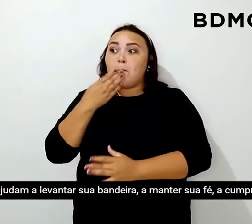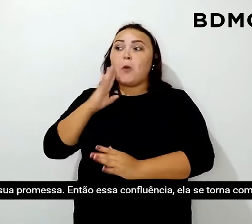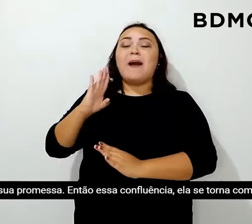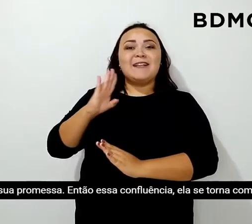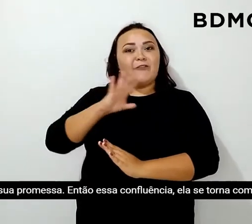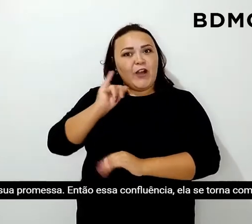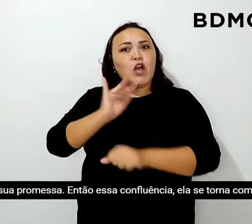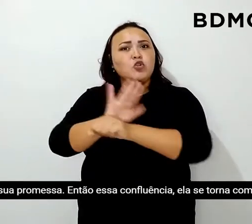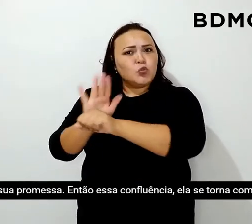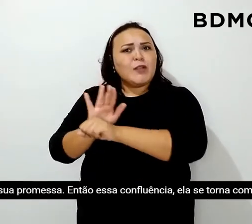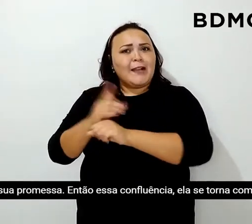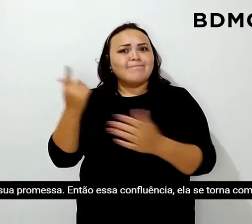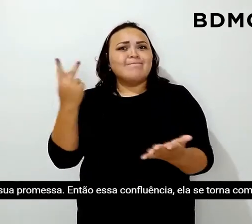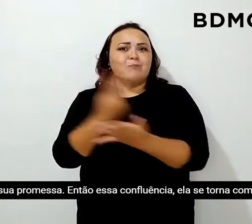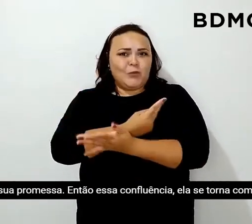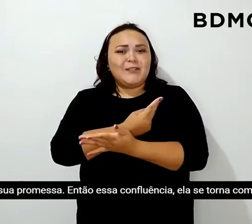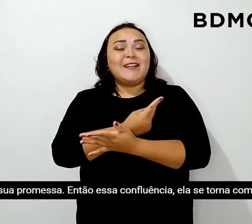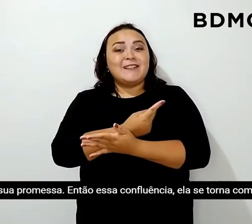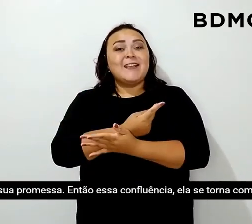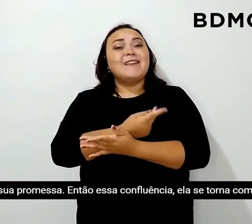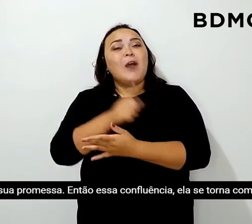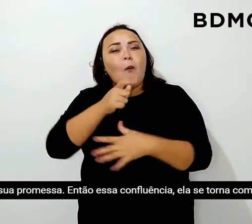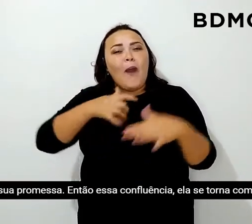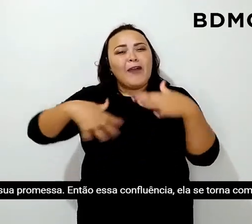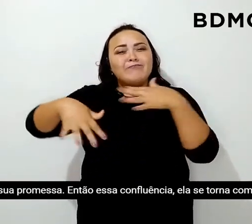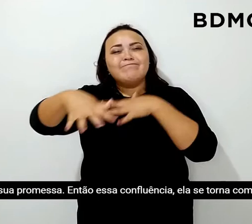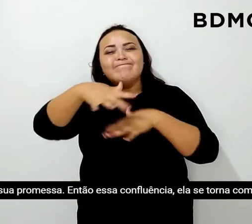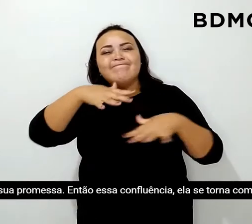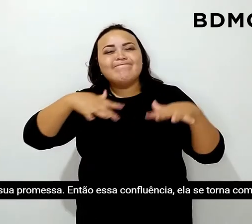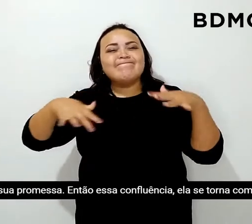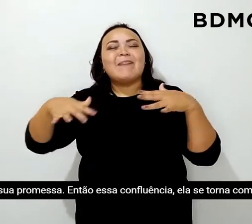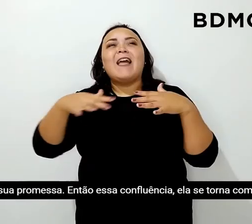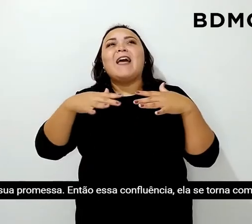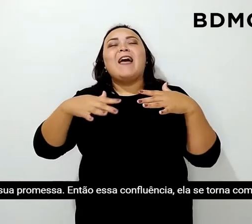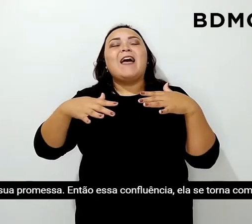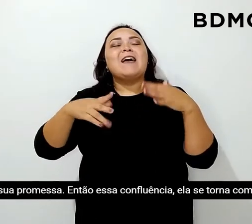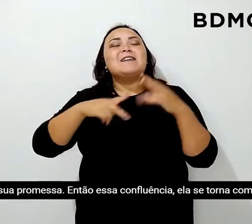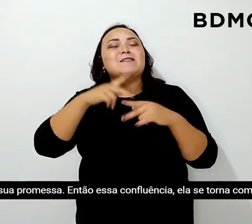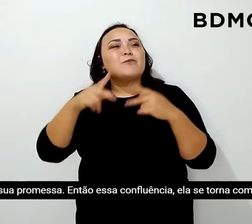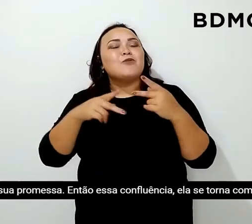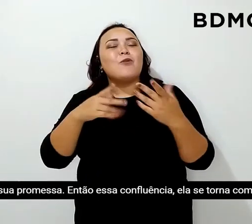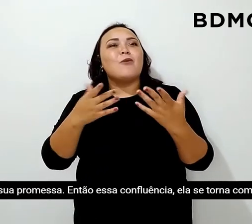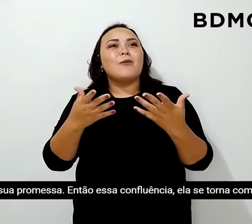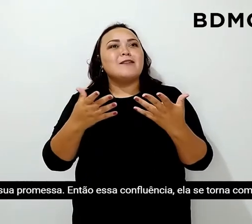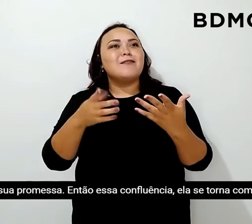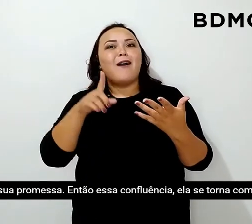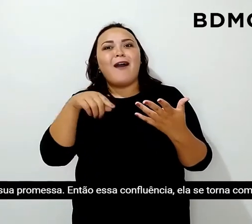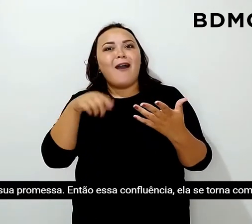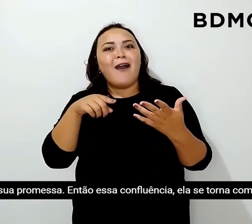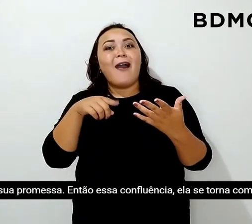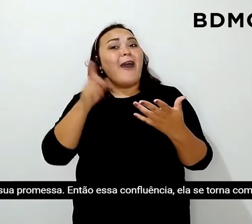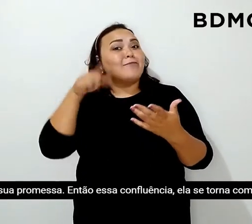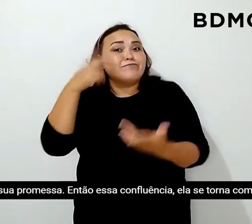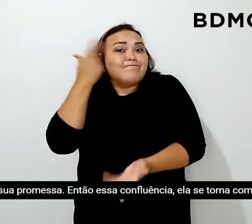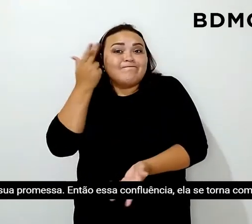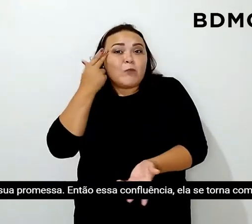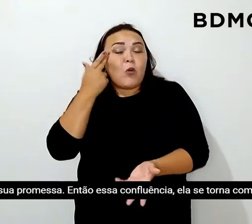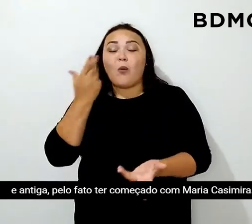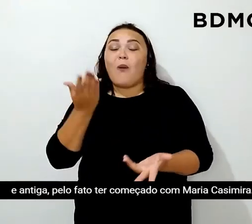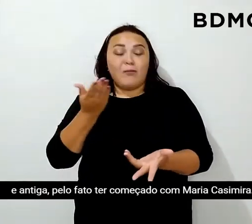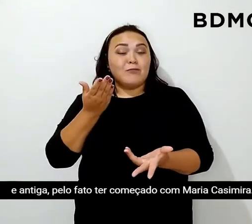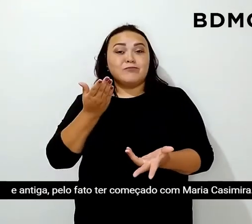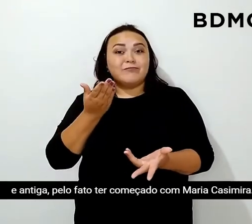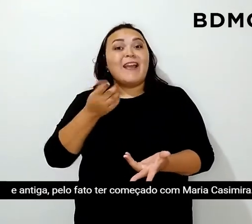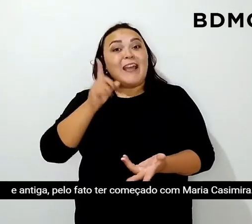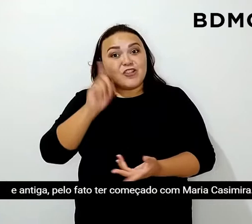sua promessa. Então essa confluência, ela se torna comum